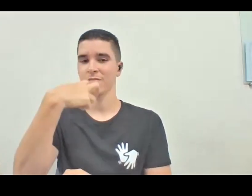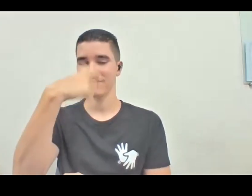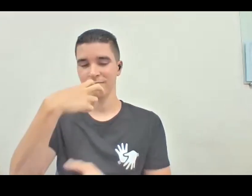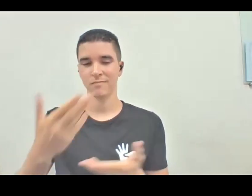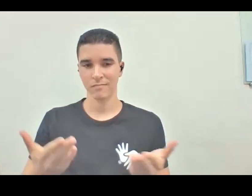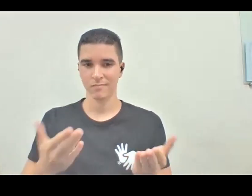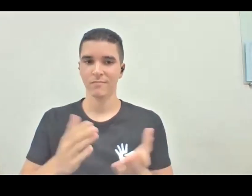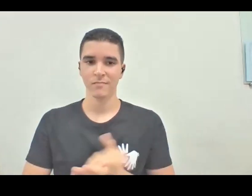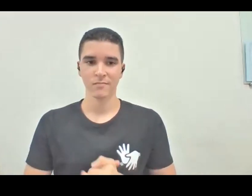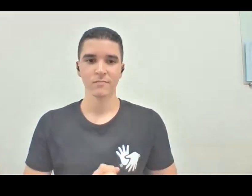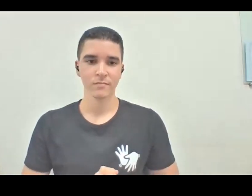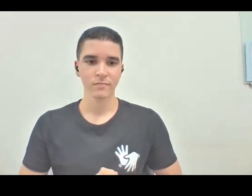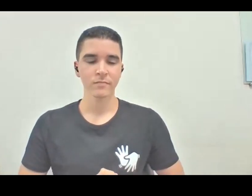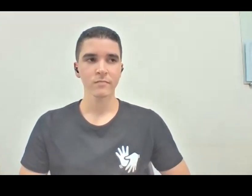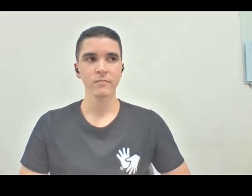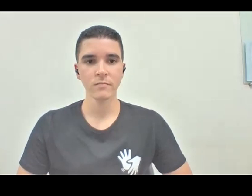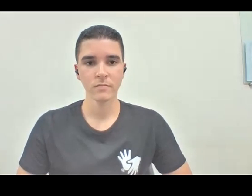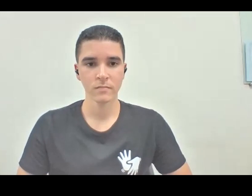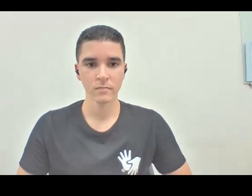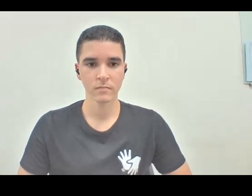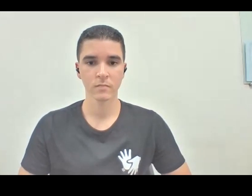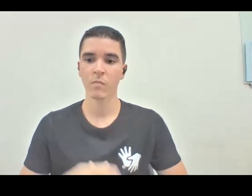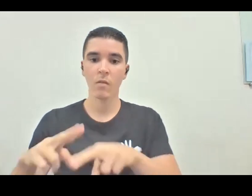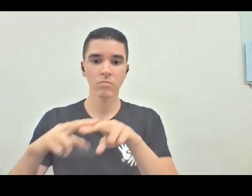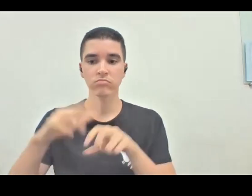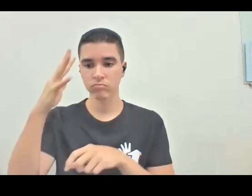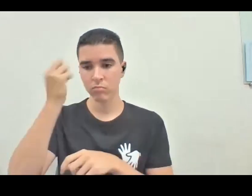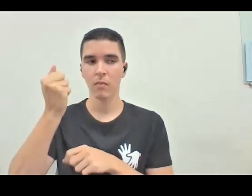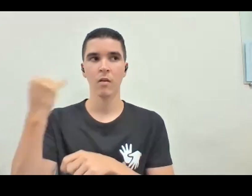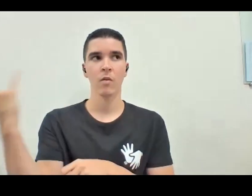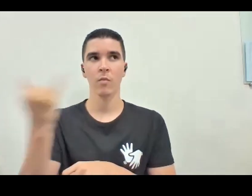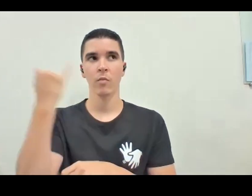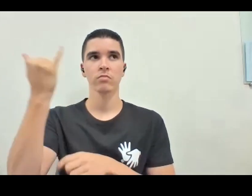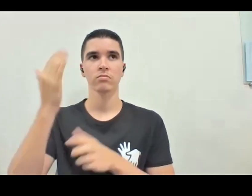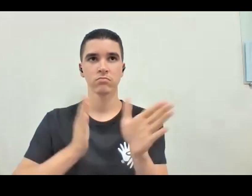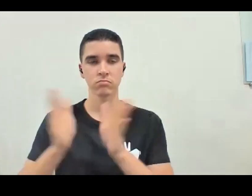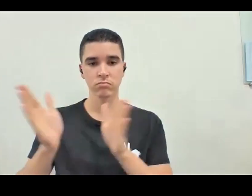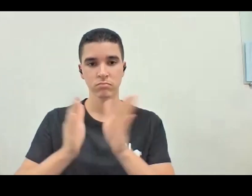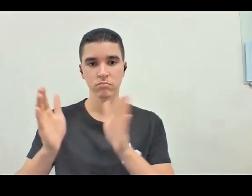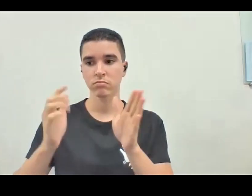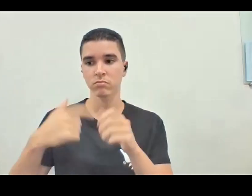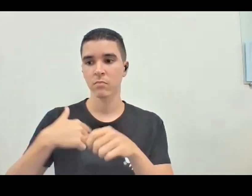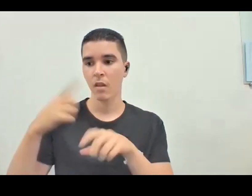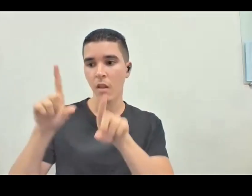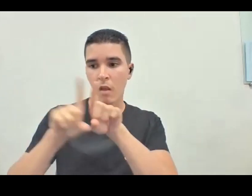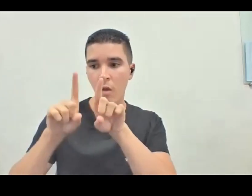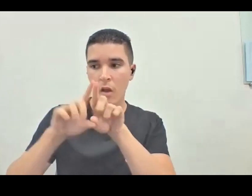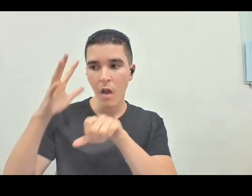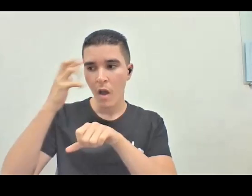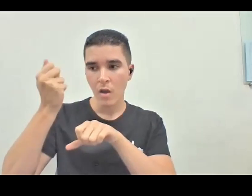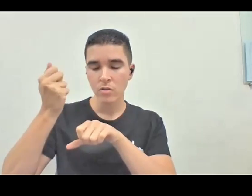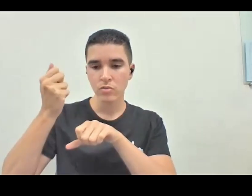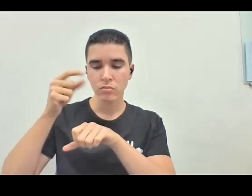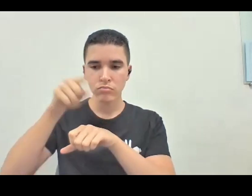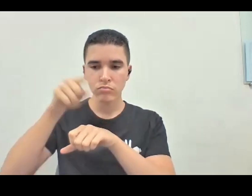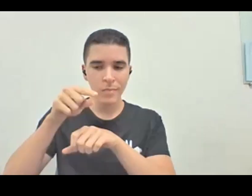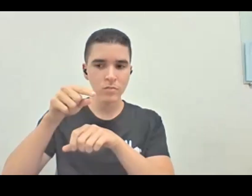Exato. Eu acho que é a questão da acessibilidade. Eu acho que essa ponte também traz um diálogo